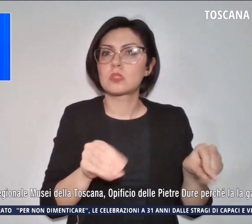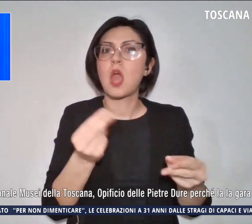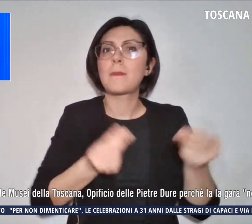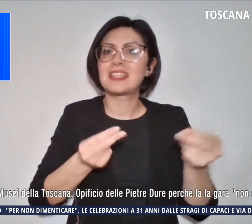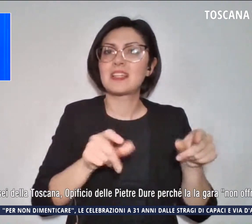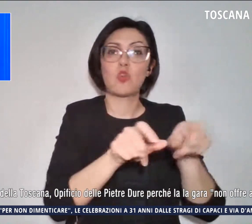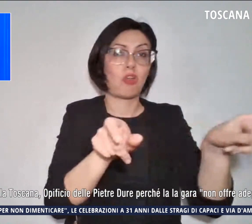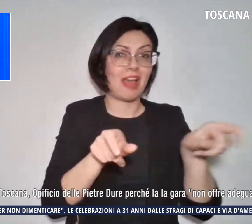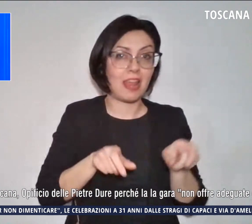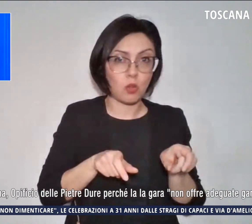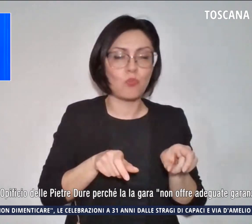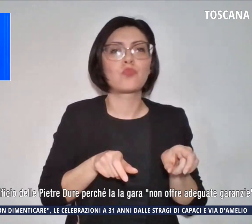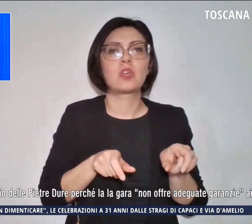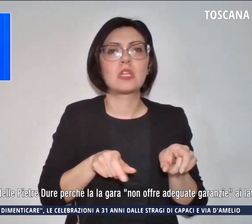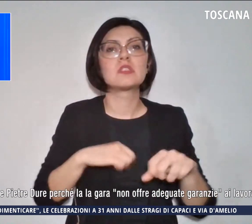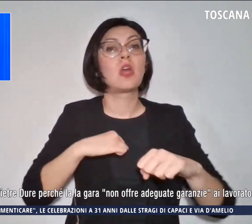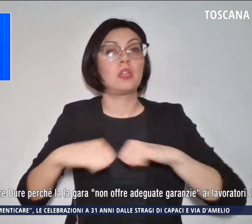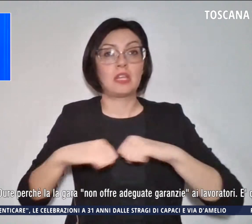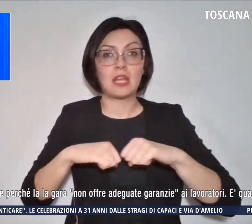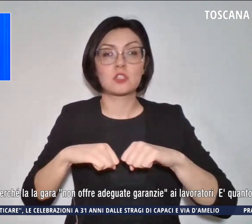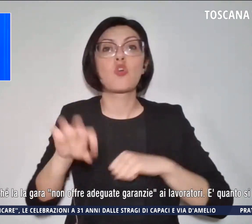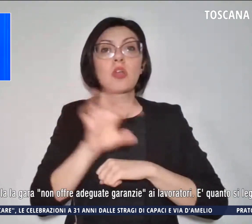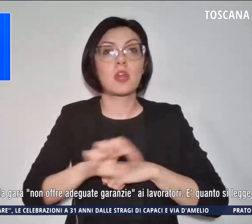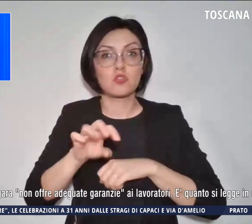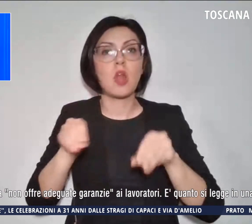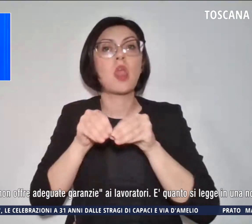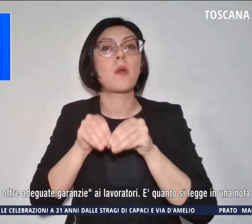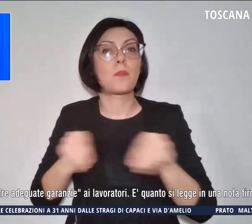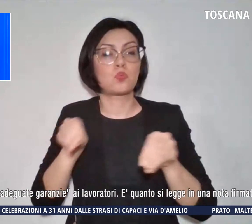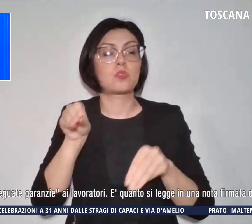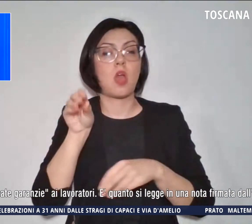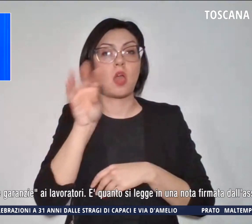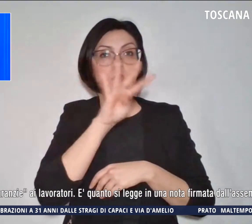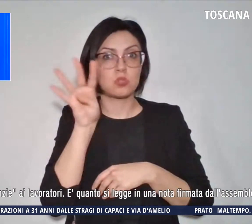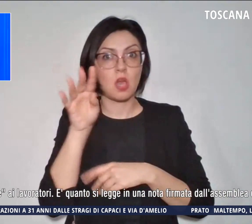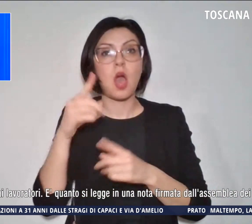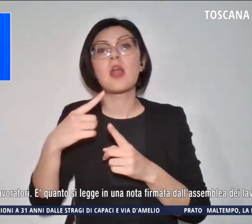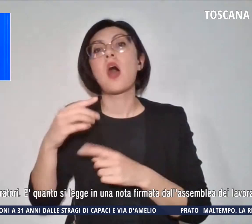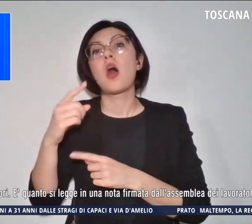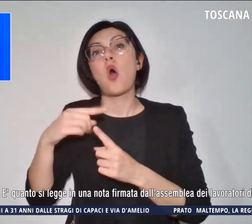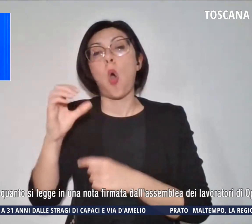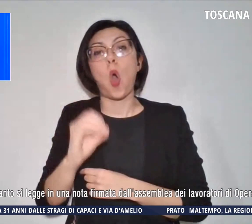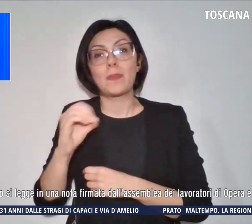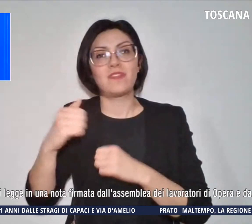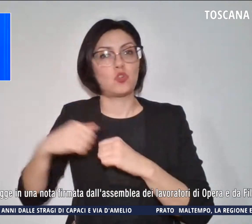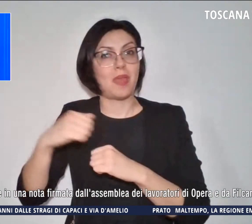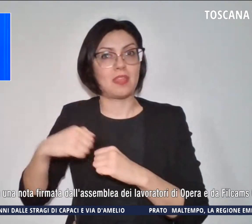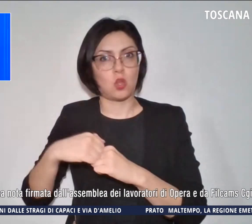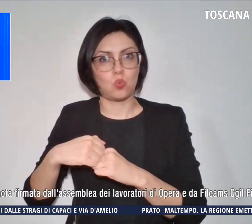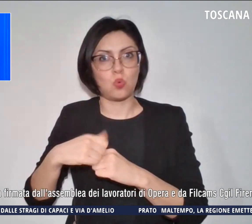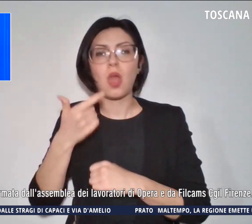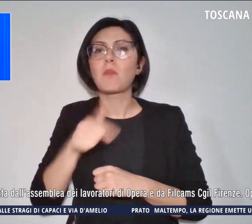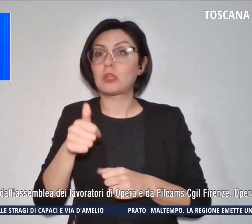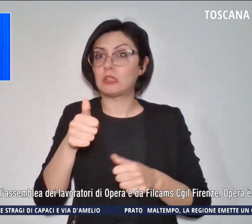degli uffizi, Direzione regionale Musei della Toscana, Opificio delle Pietre Dure, perché la gara